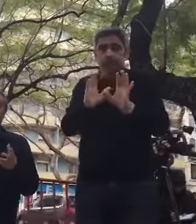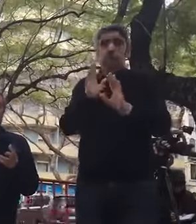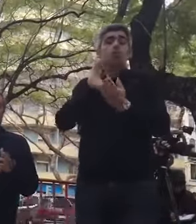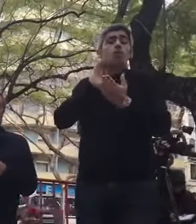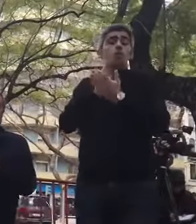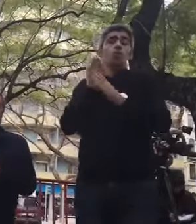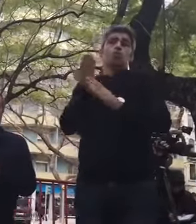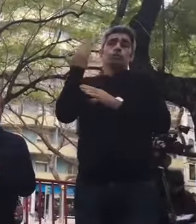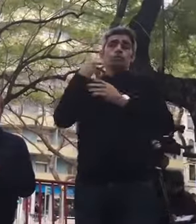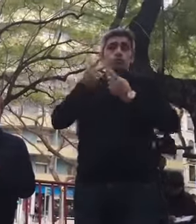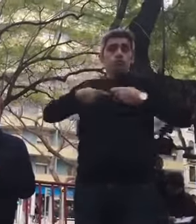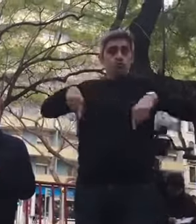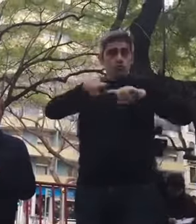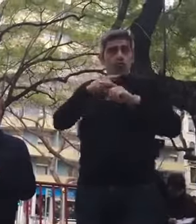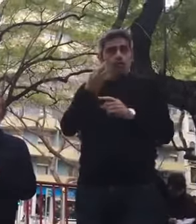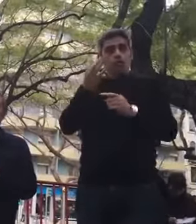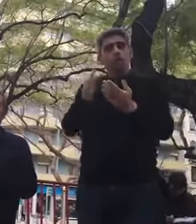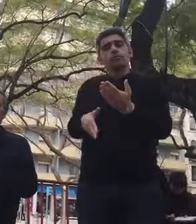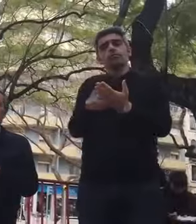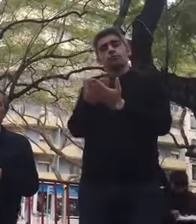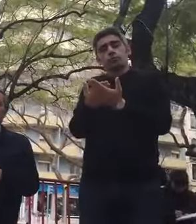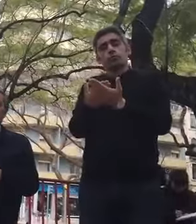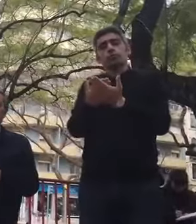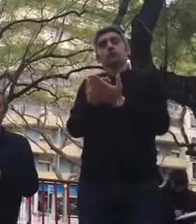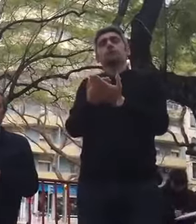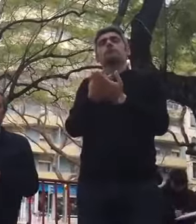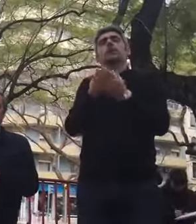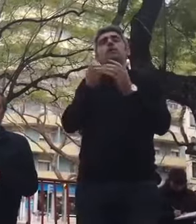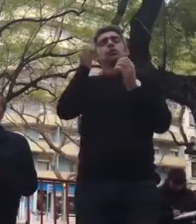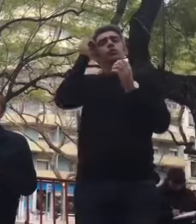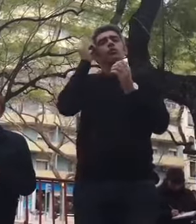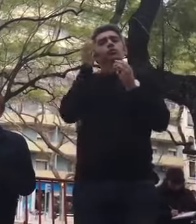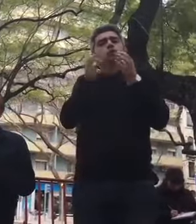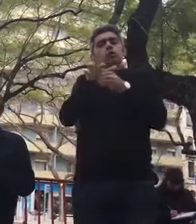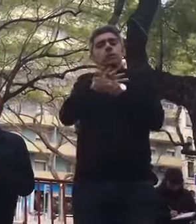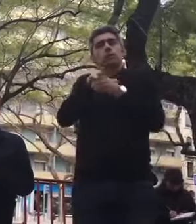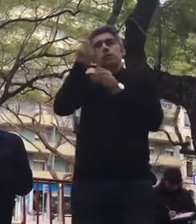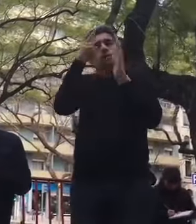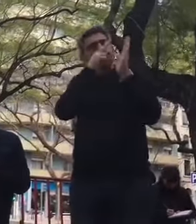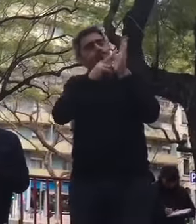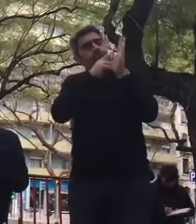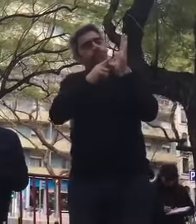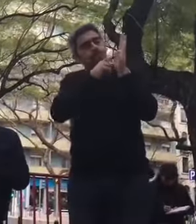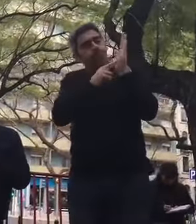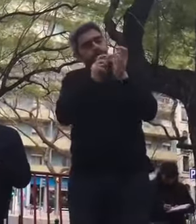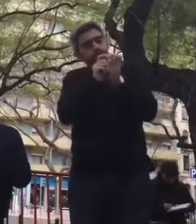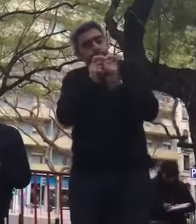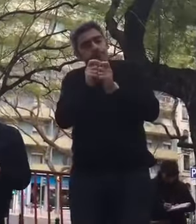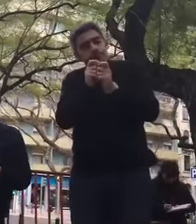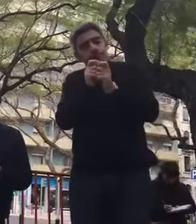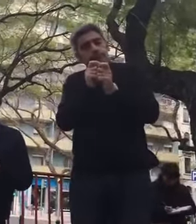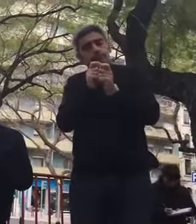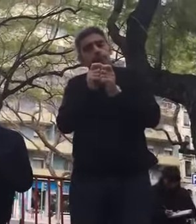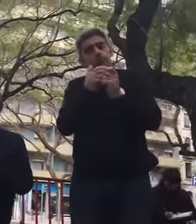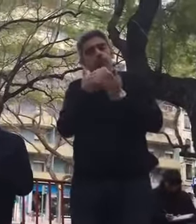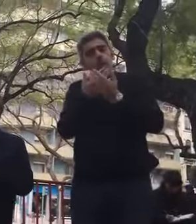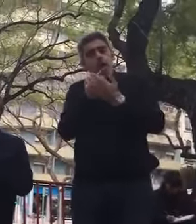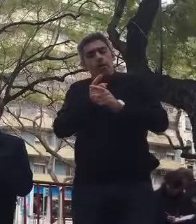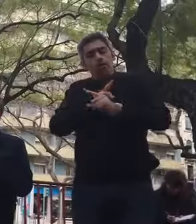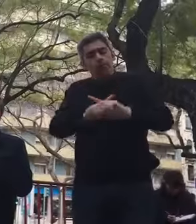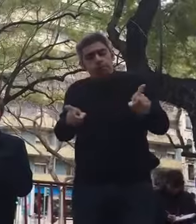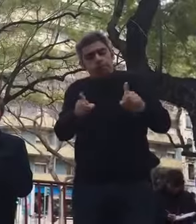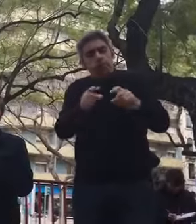proposto ao Ministério da Educação que se a leitura jurídica que o Ministério faz é uma leitura que impede a